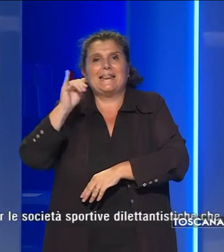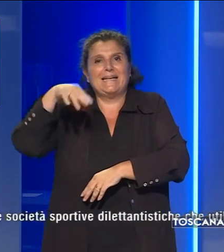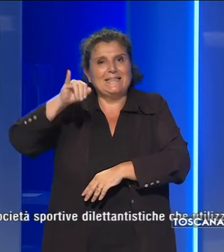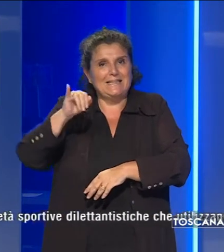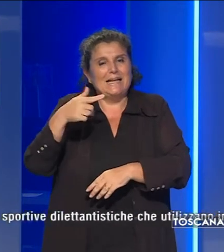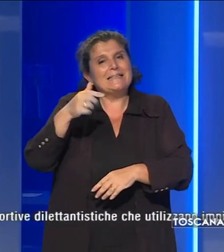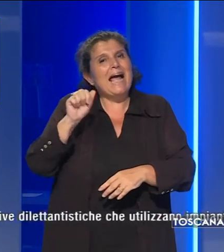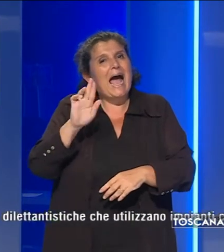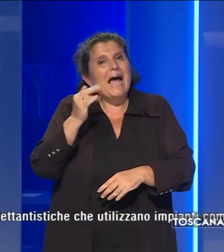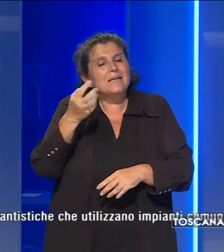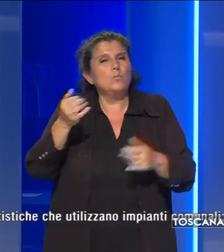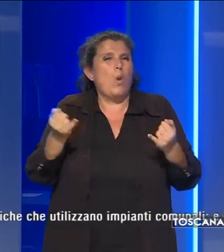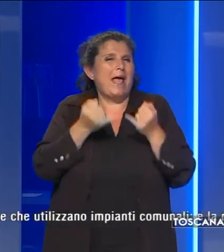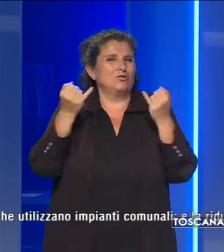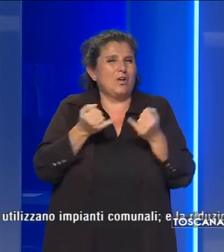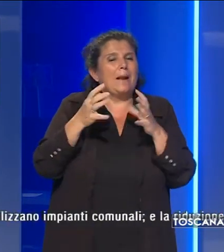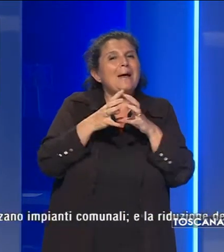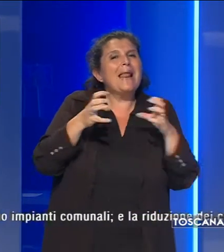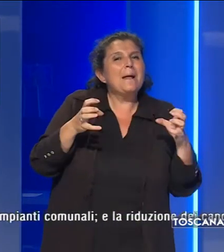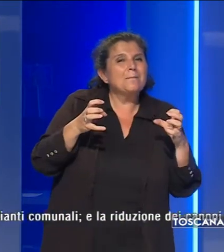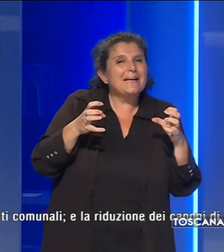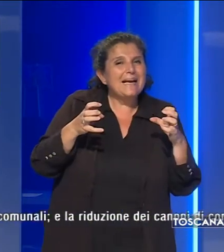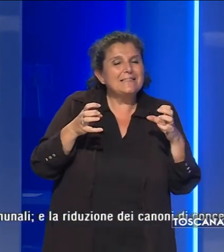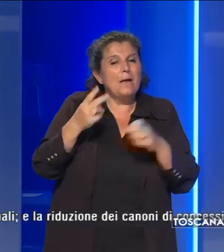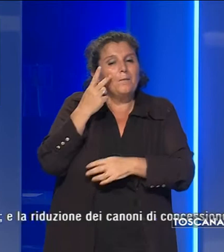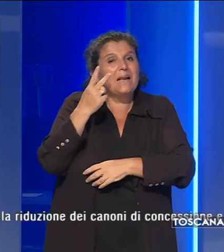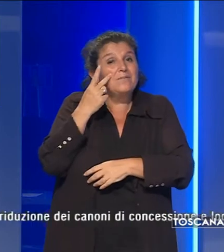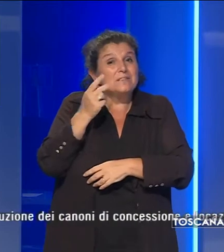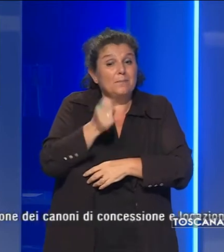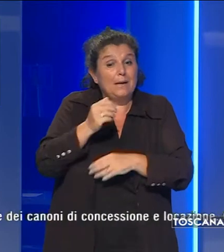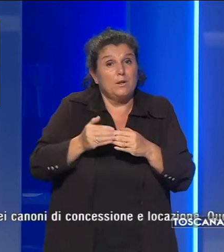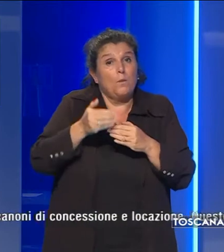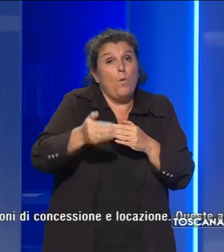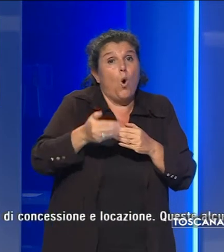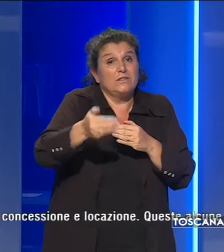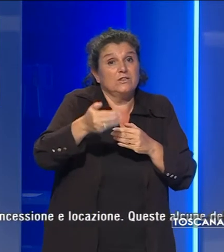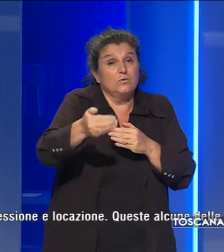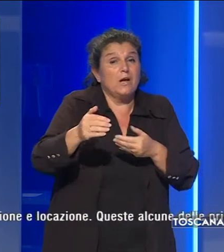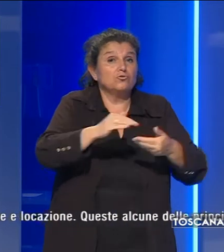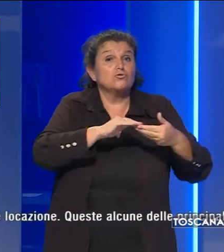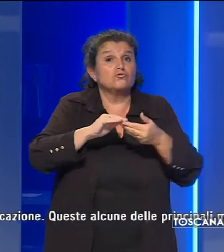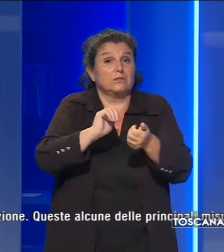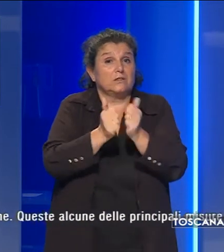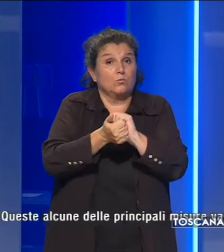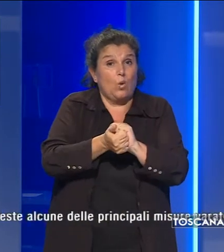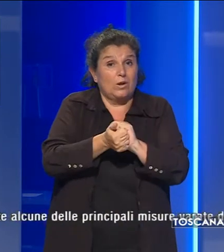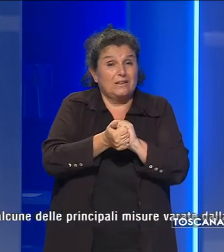sarà più leggera per le imprese previsti pagamenti posticipati per le società sportive